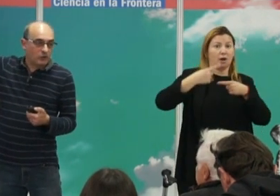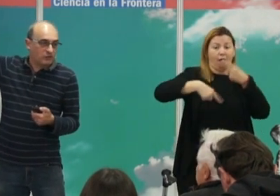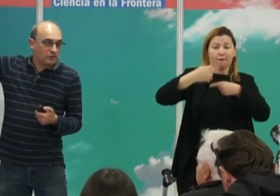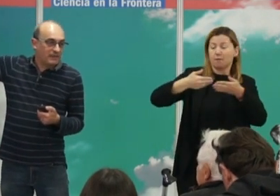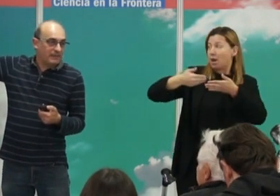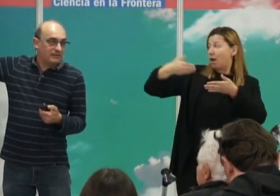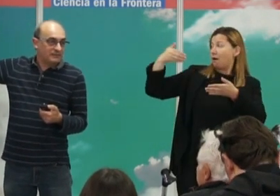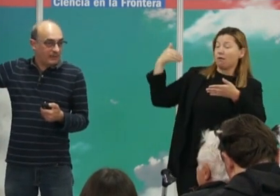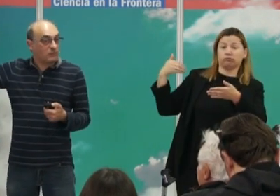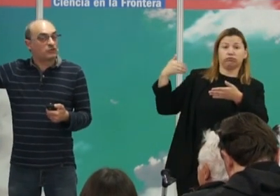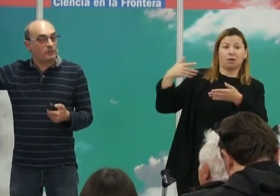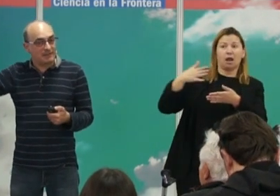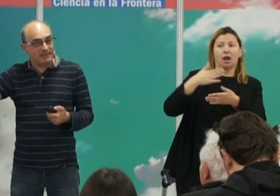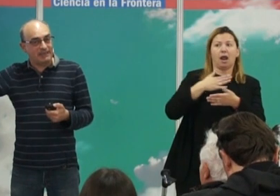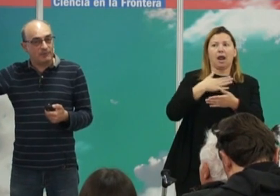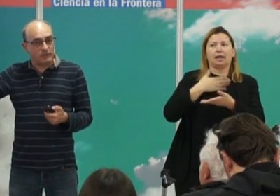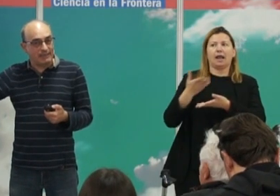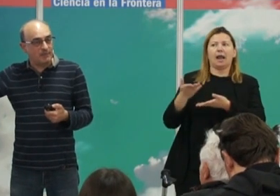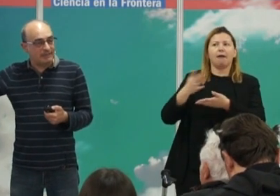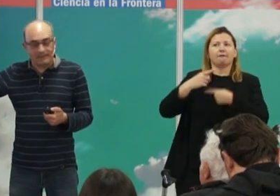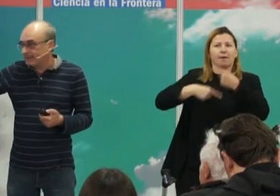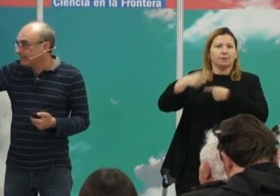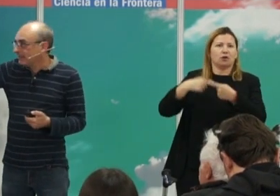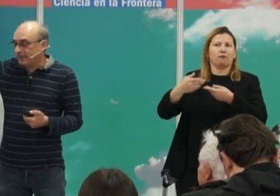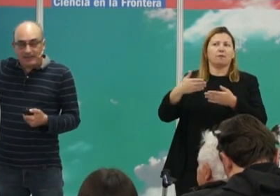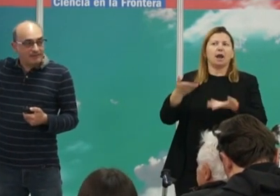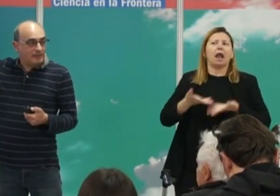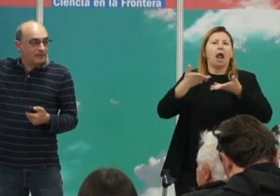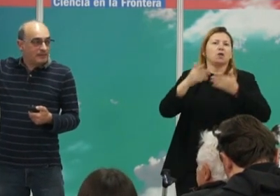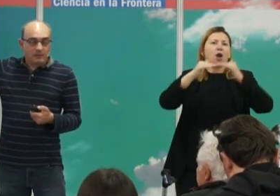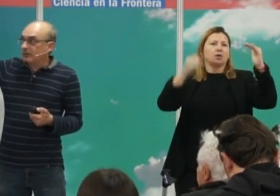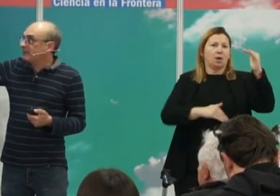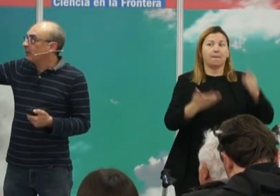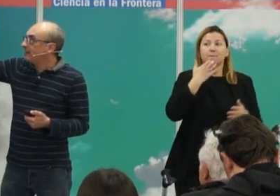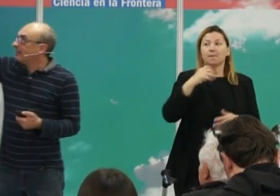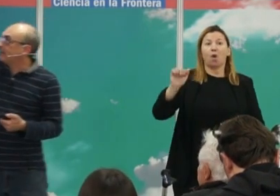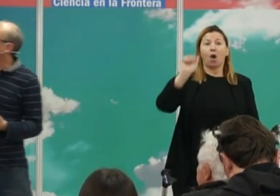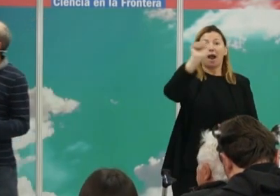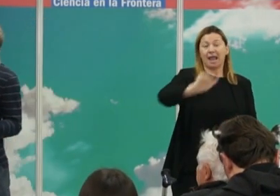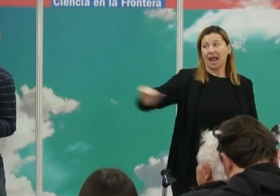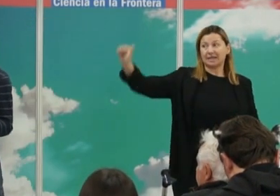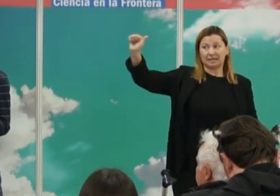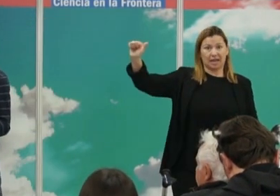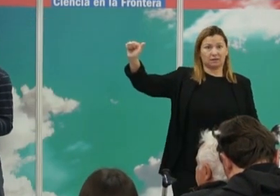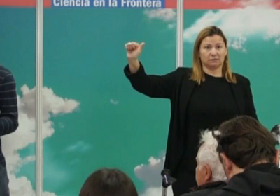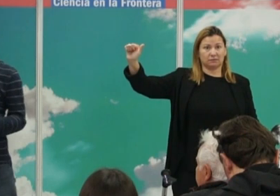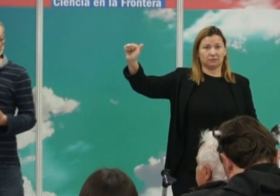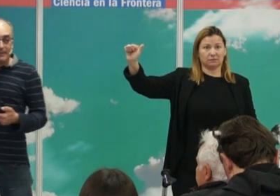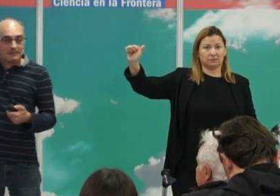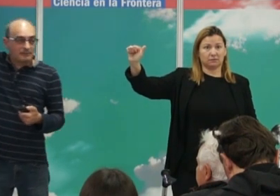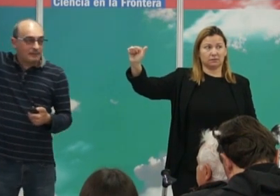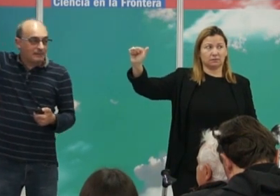por ejemplo el cromosoma y este cromosoma que se hereda por línea paterna en Asia lo que se encuentra es que hay una especie de